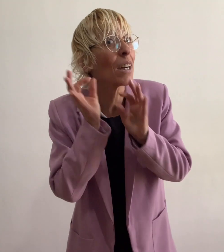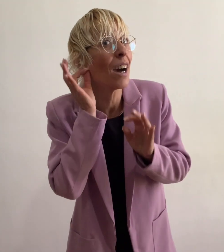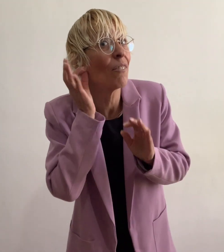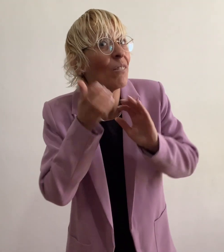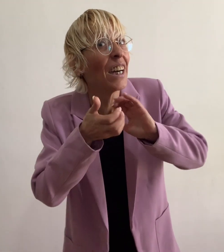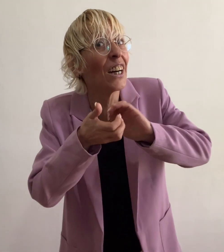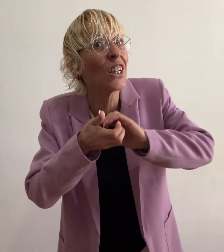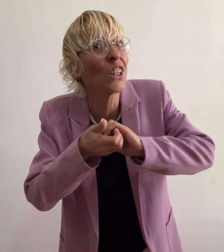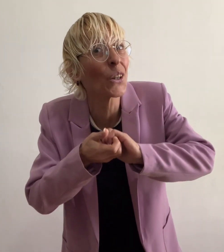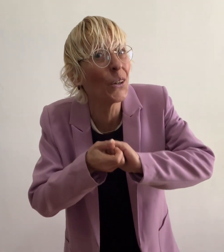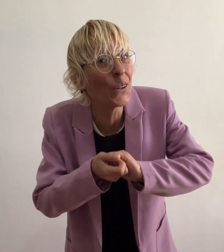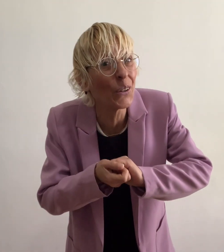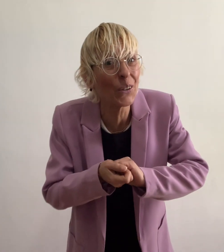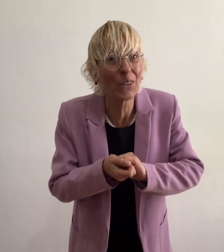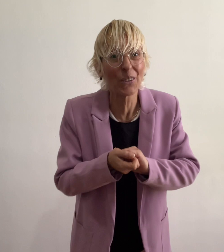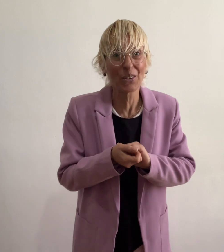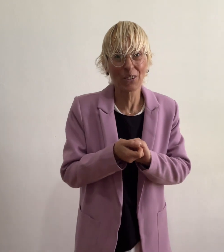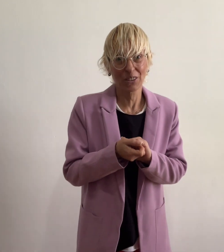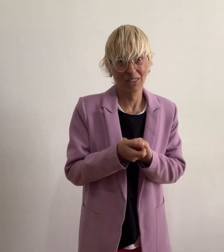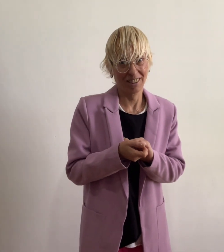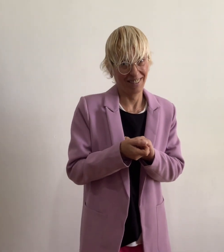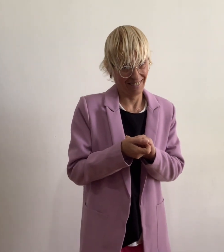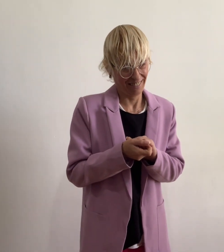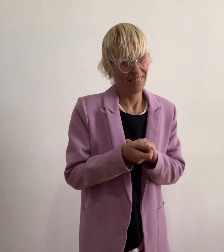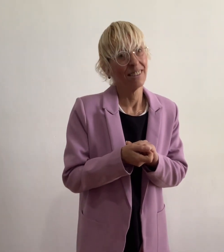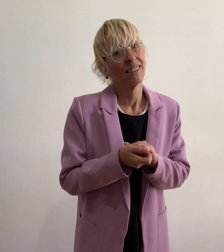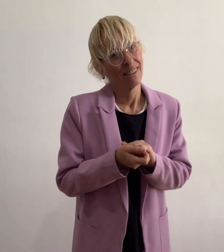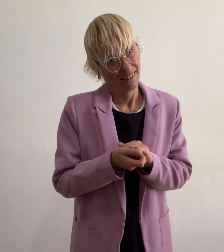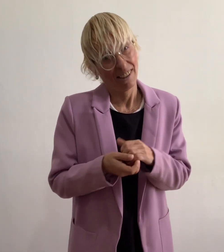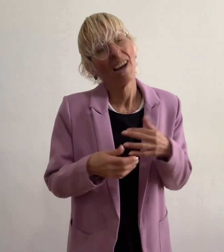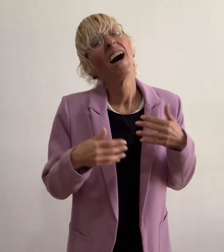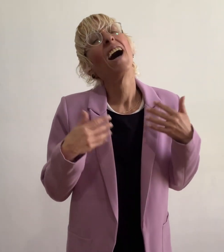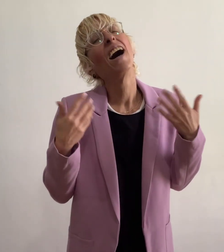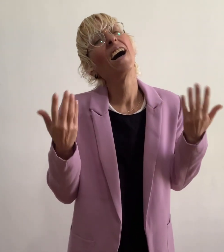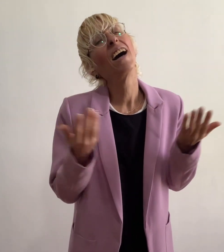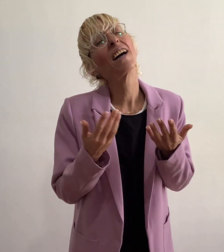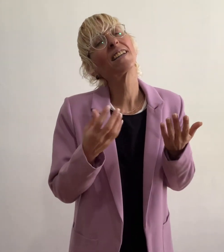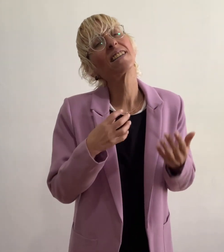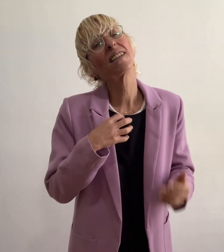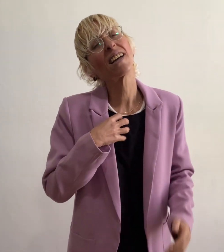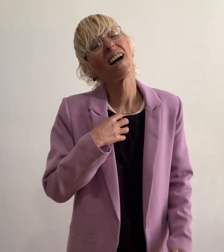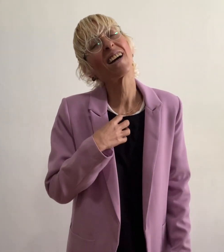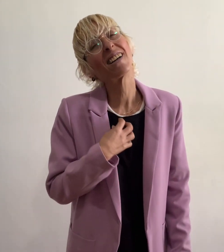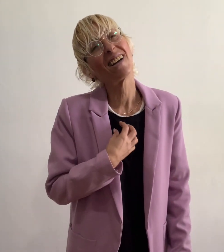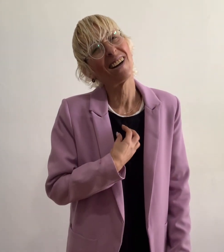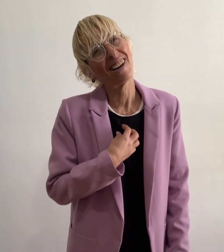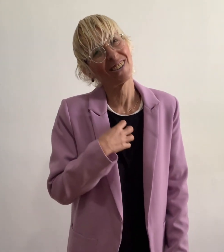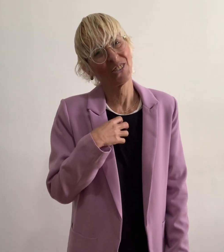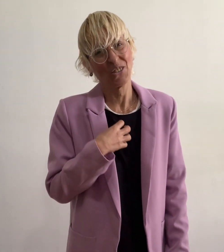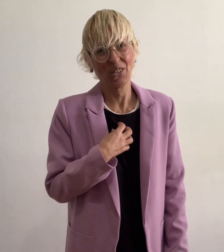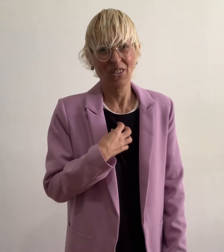החברות איך התגעגענו